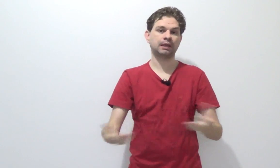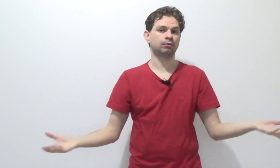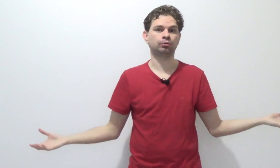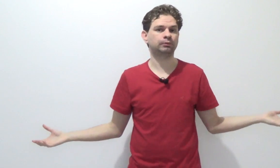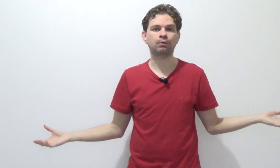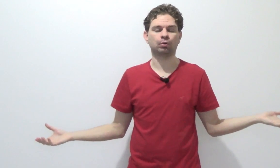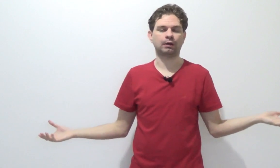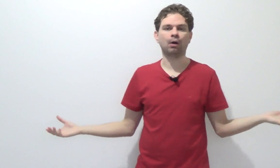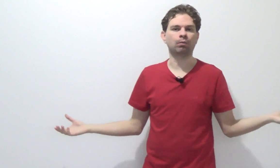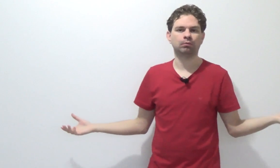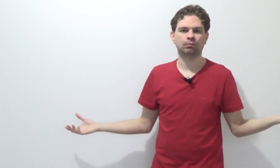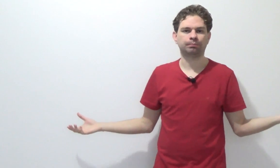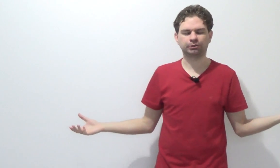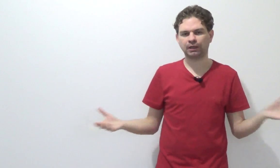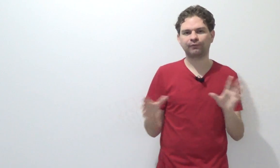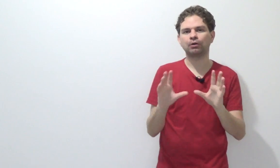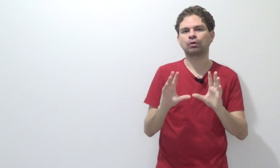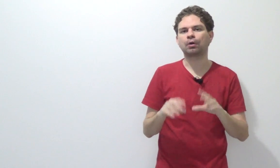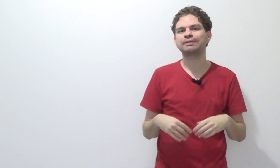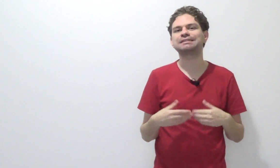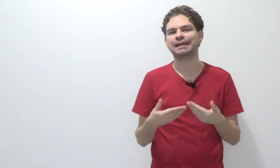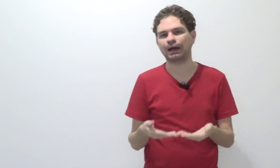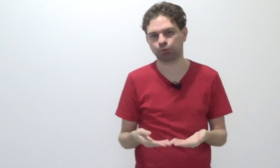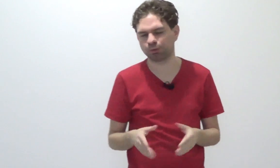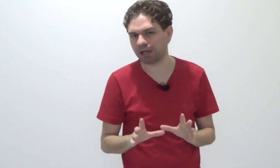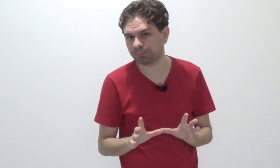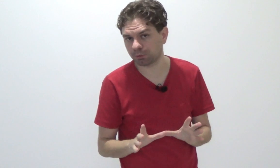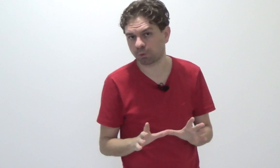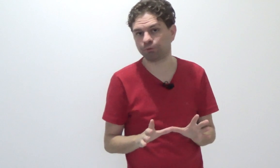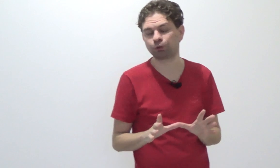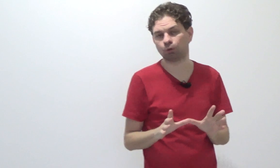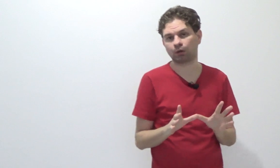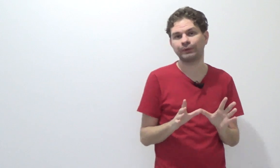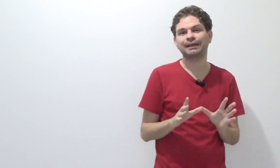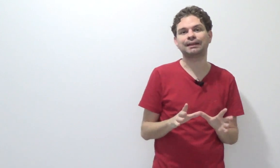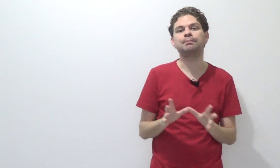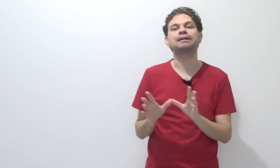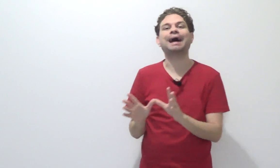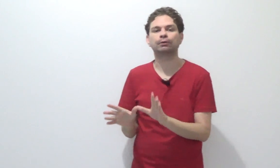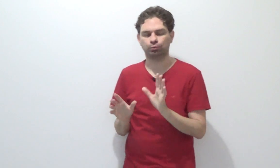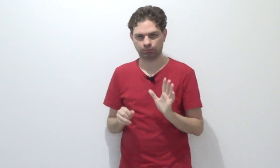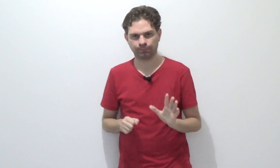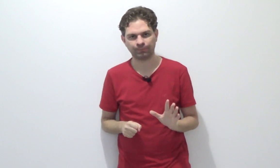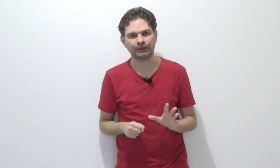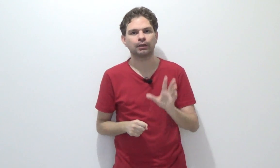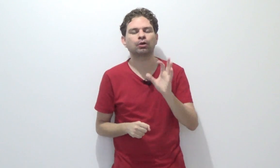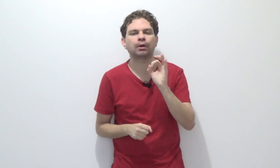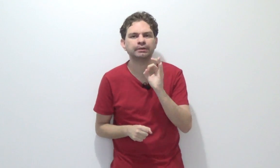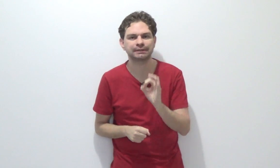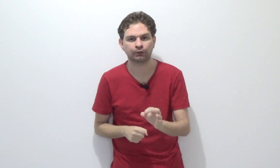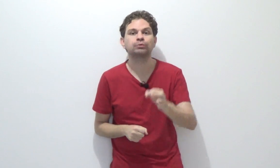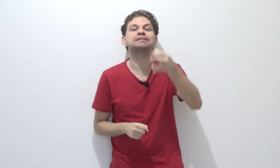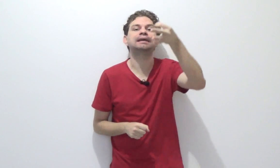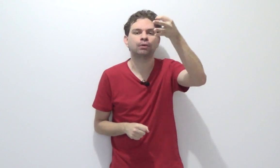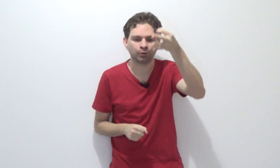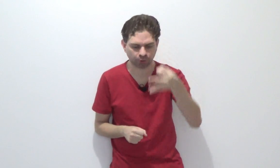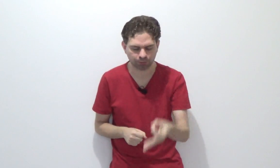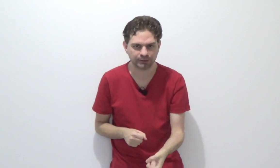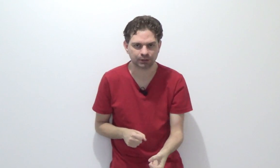tenho local. Por isso que ele fala local incerto. Cuidado pra não confundir com local indeterminado. Aqui é local incerto. Eu sei onde aconteceu.